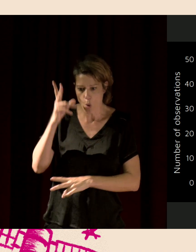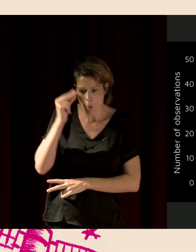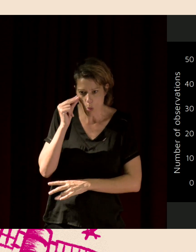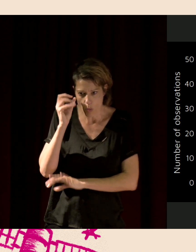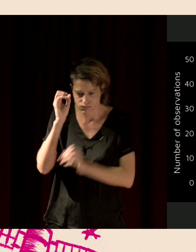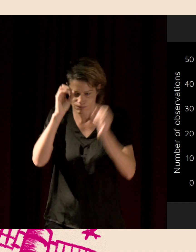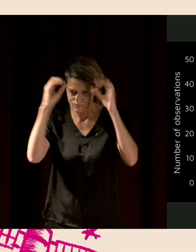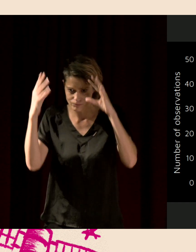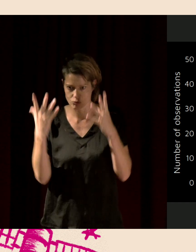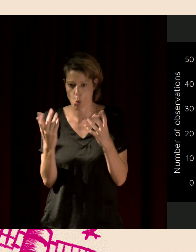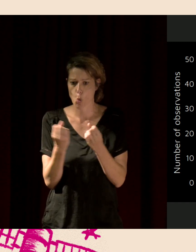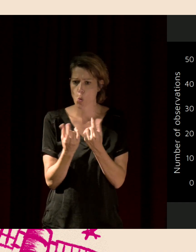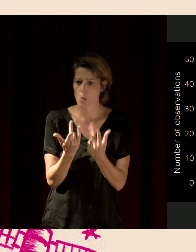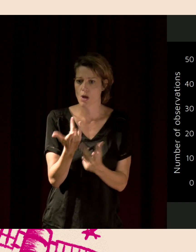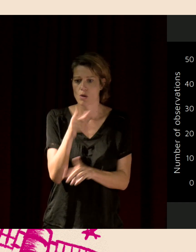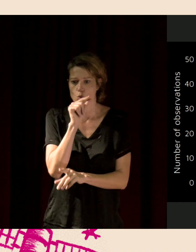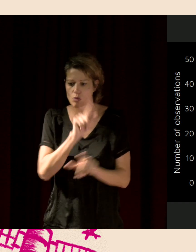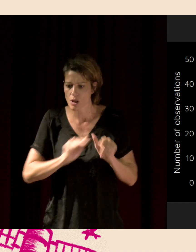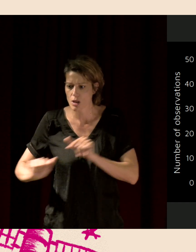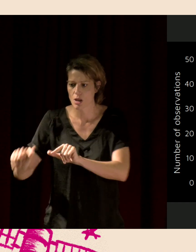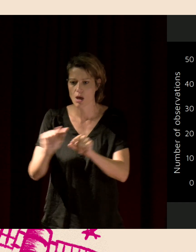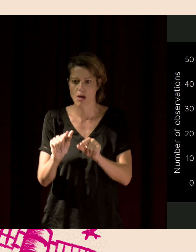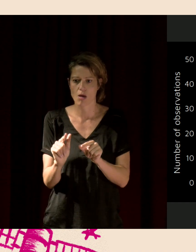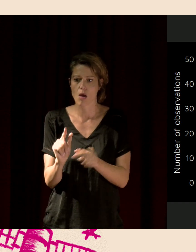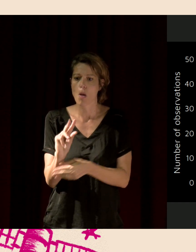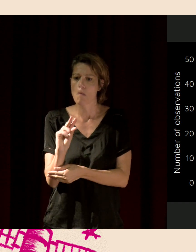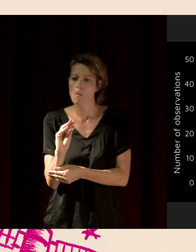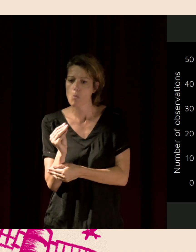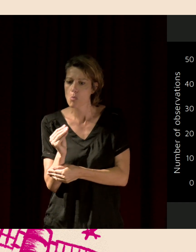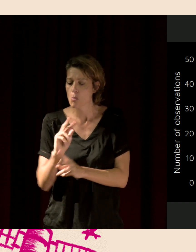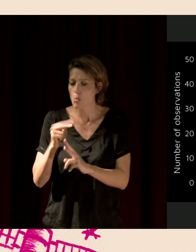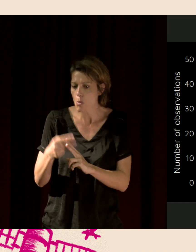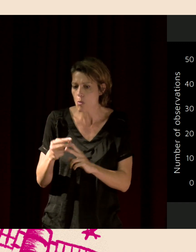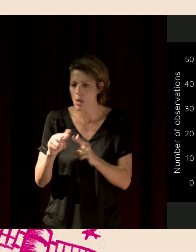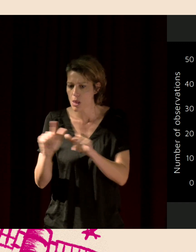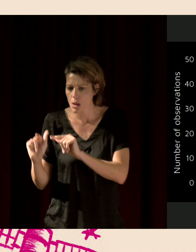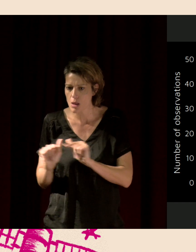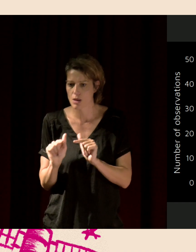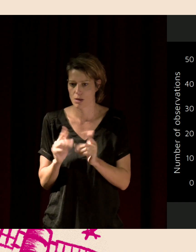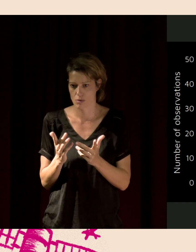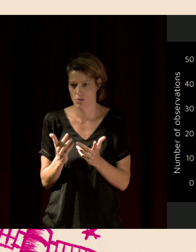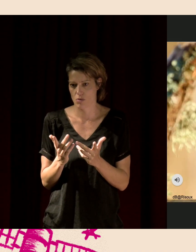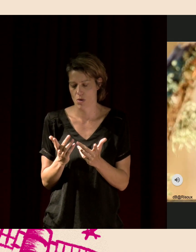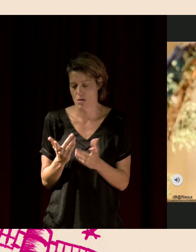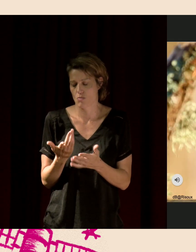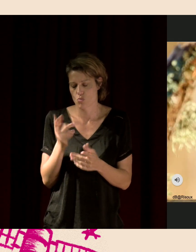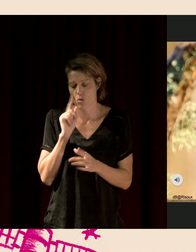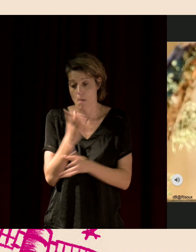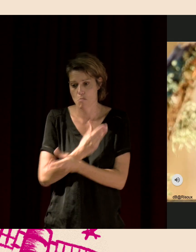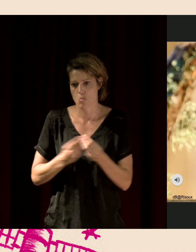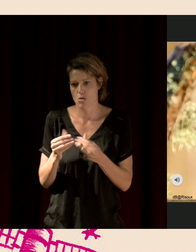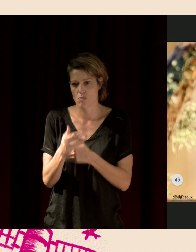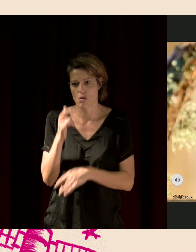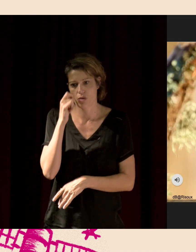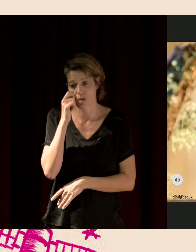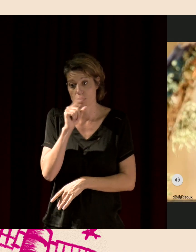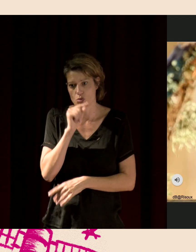quand est-ce que les jeunes arrivent, etc. D'avoir un suivi de cette population très menacée. On